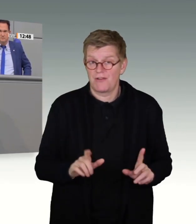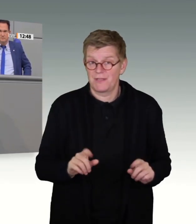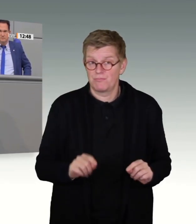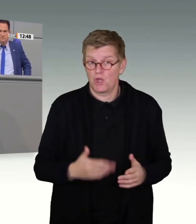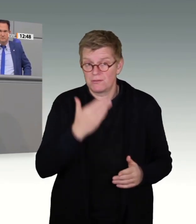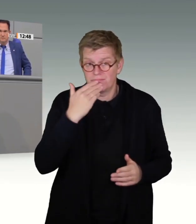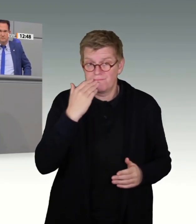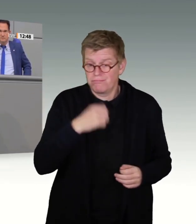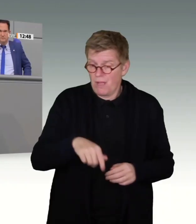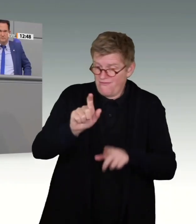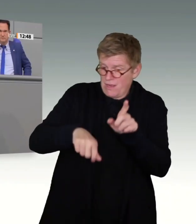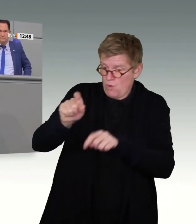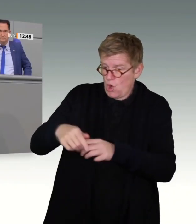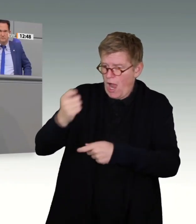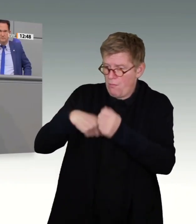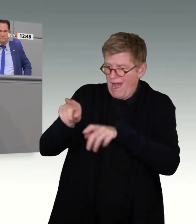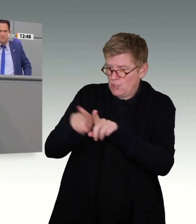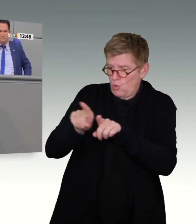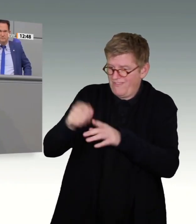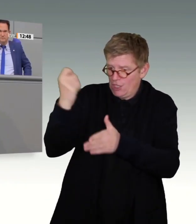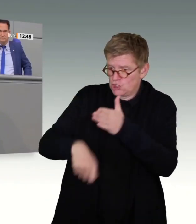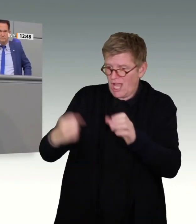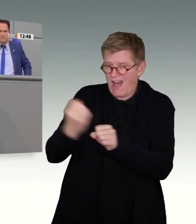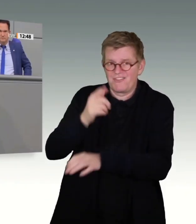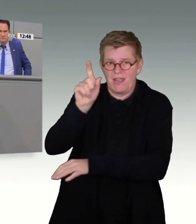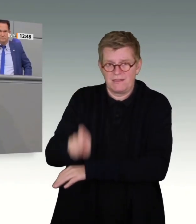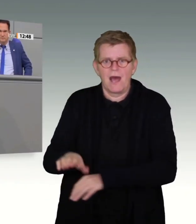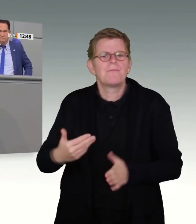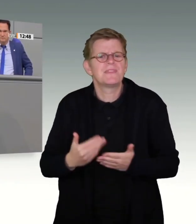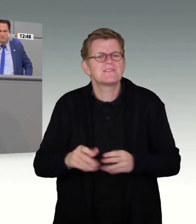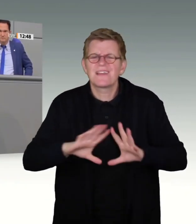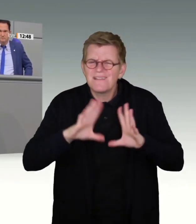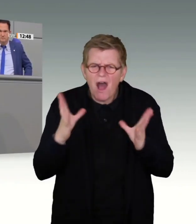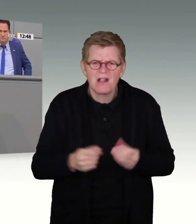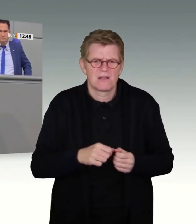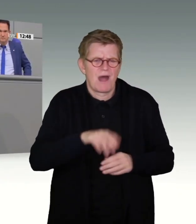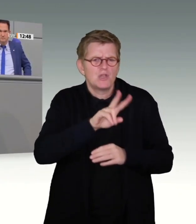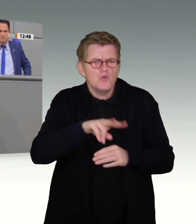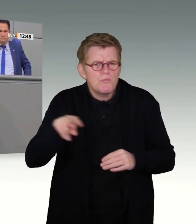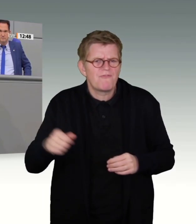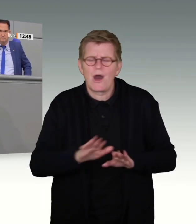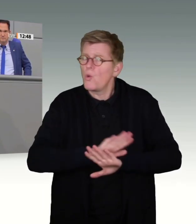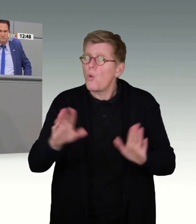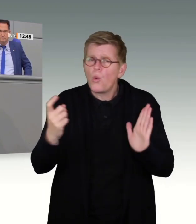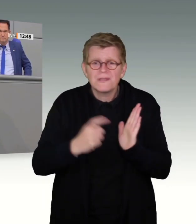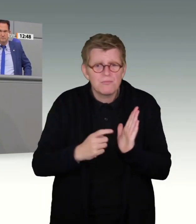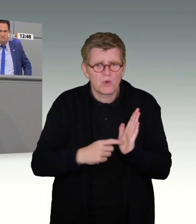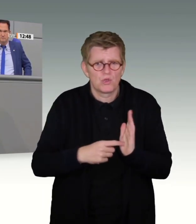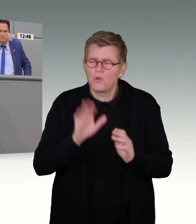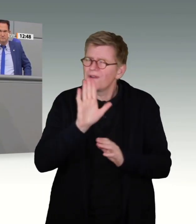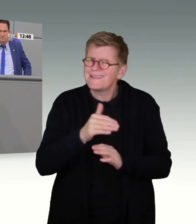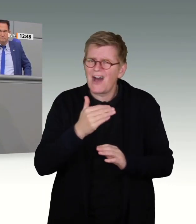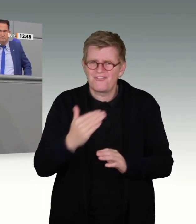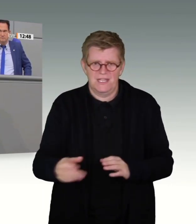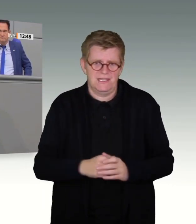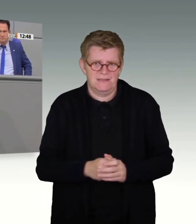vorsorglich wie Straftäter. Und deshalb darf die allgemeine und anlasslose Überwachung keine Option sein, und zwar weder im